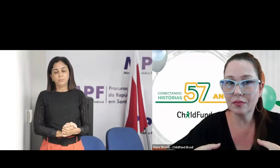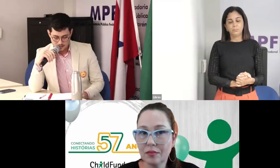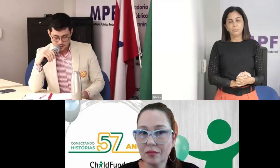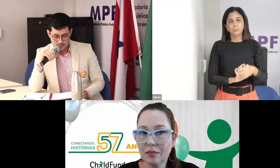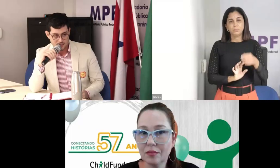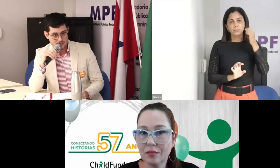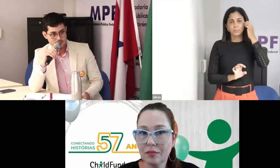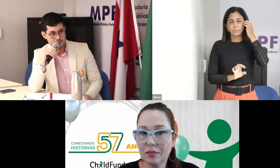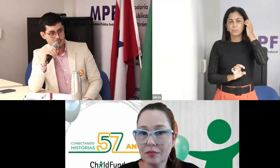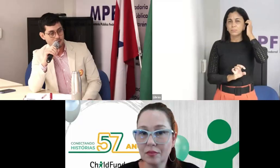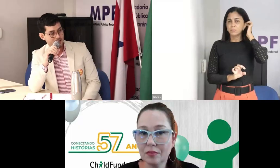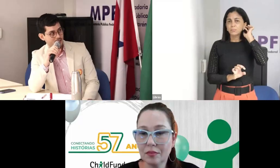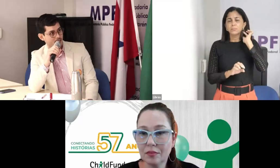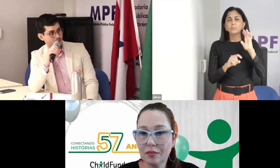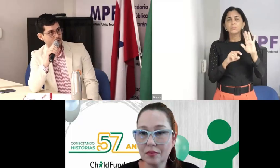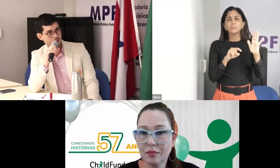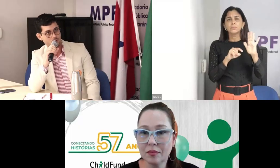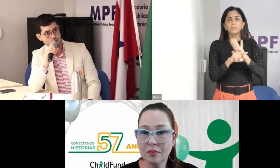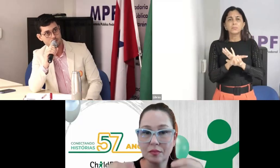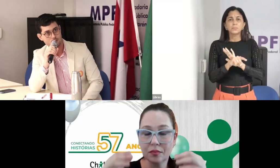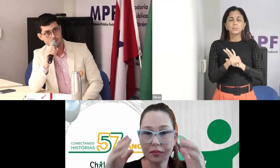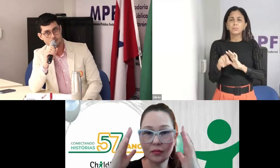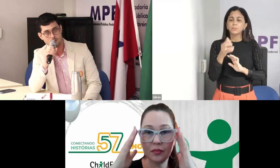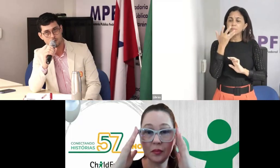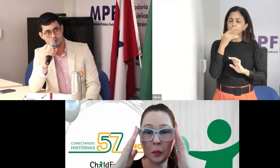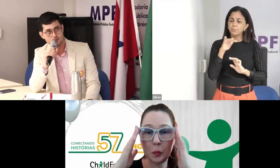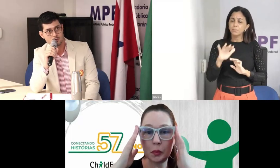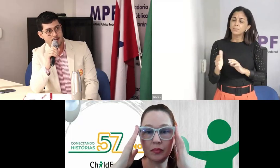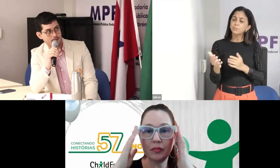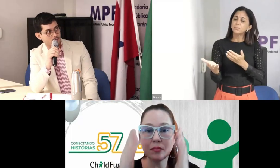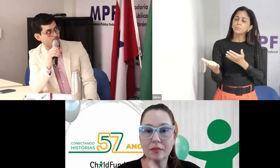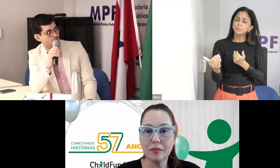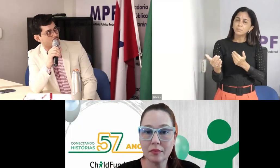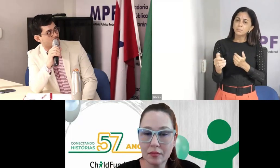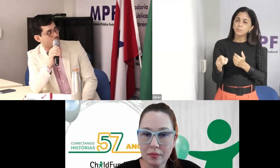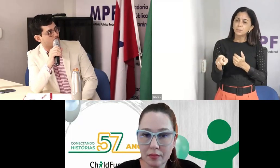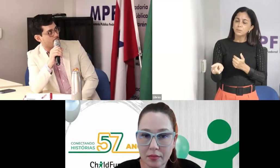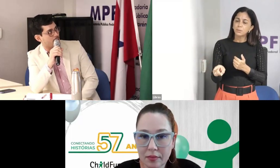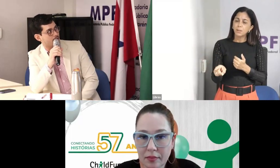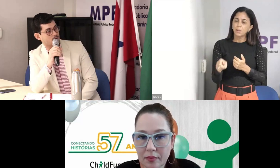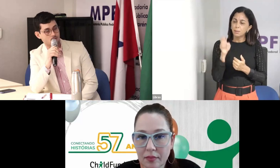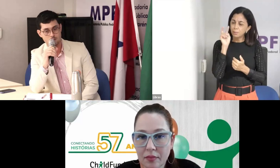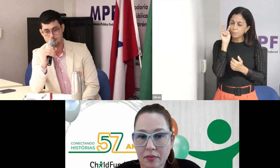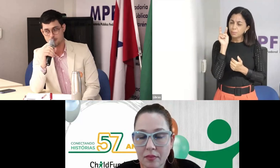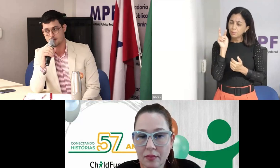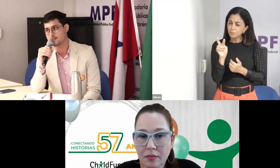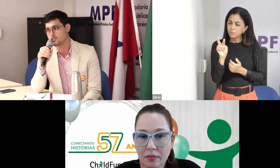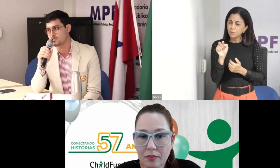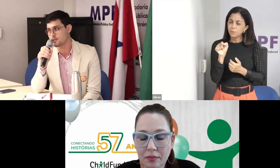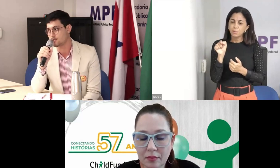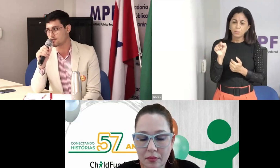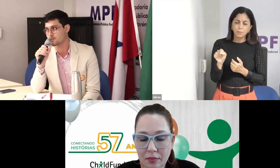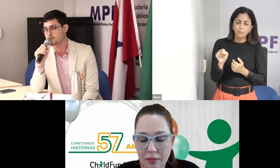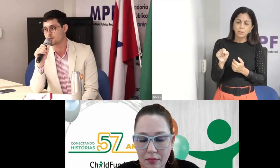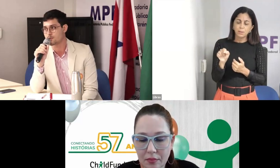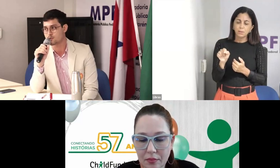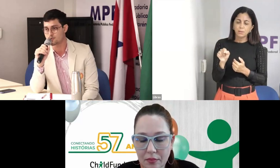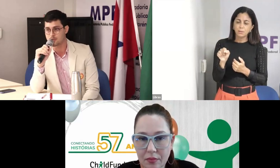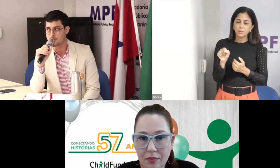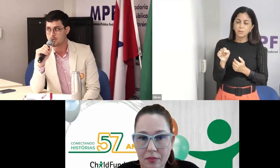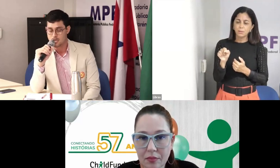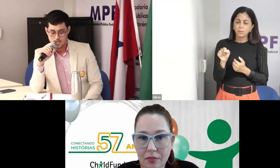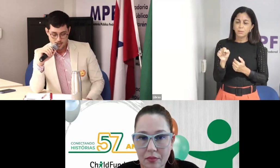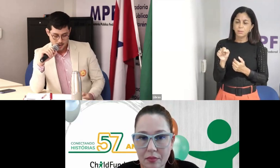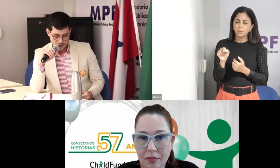essas crianças, esses adolescentes, nos lugares por onde vocês passam ou nos canais de denúncia que vocês